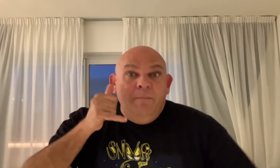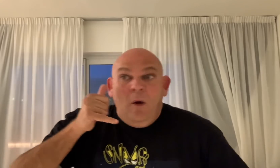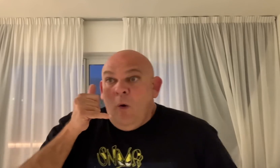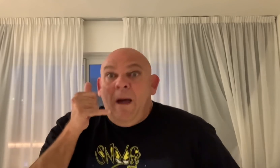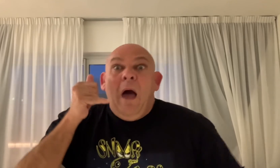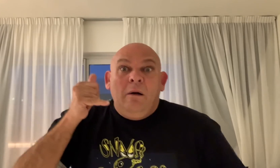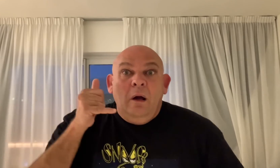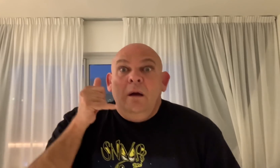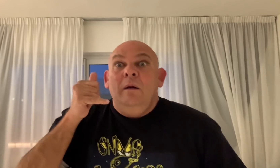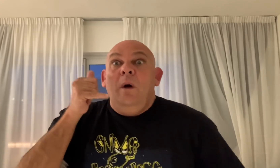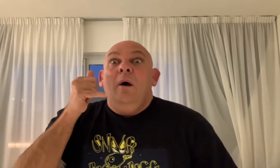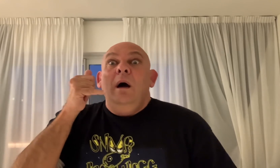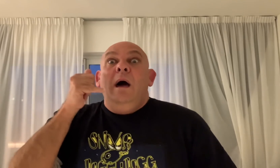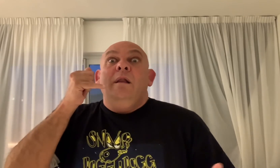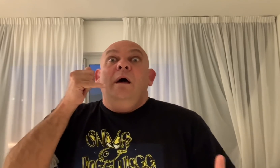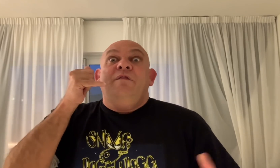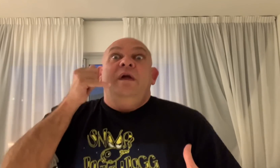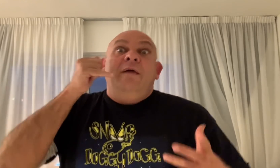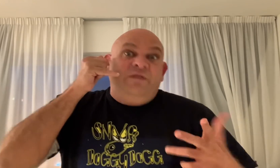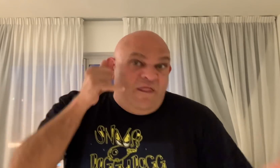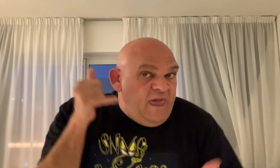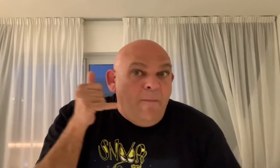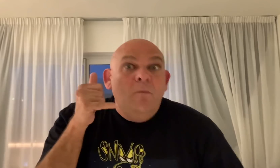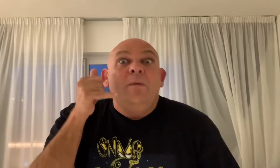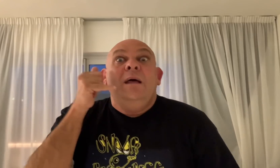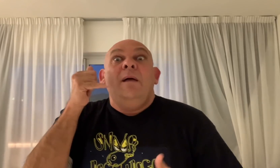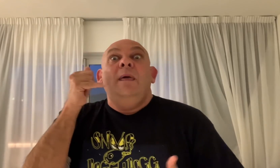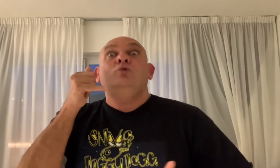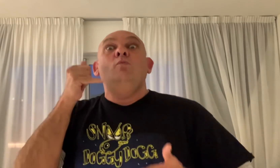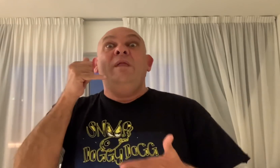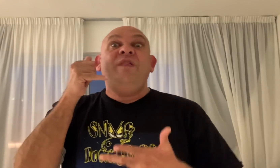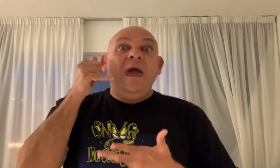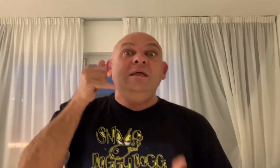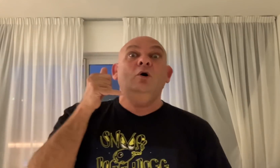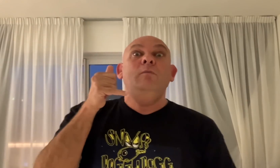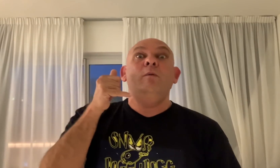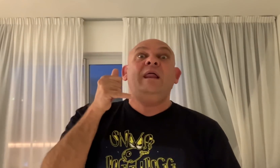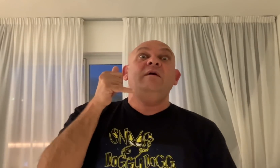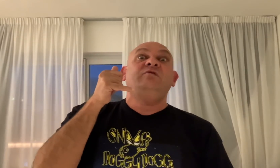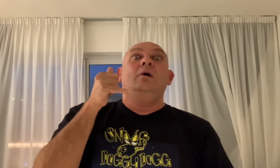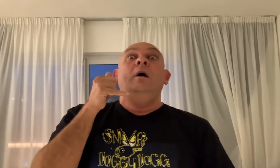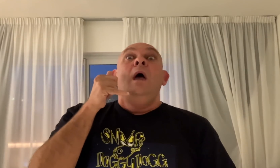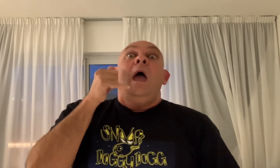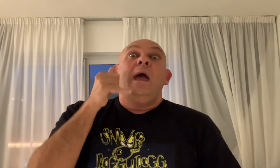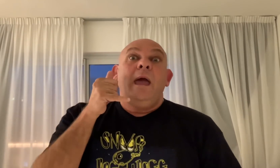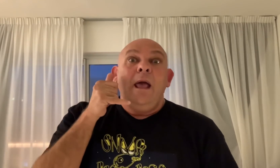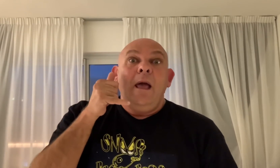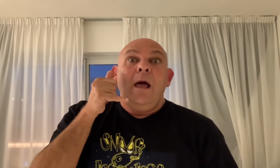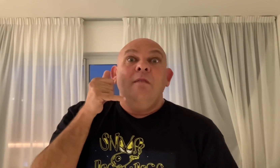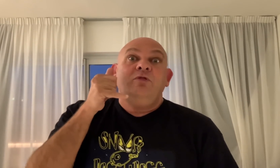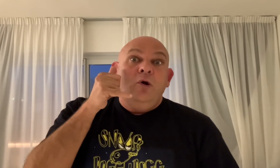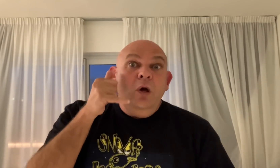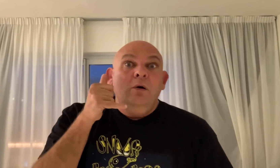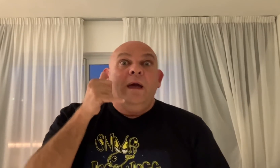preocupado, ¿no? Y luego, al siguiente día, pues me hubiera mandado tú un mensajito y me hubiera dicho, Antonio, que